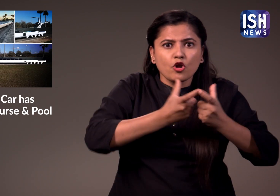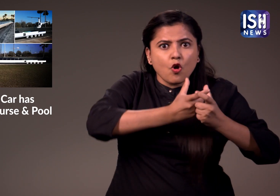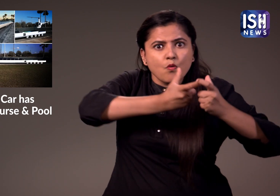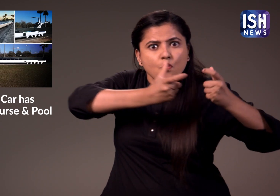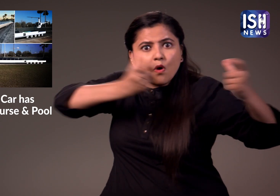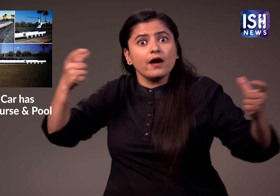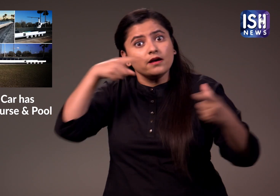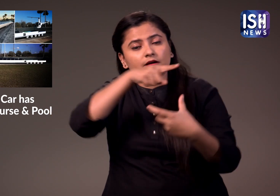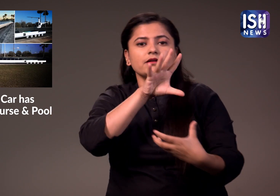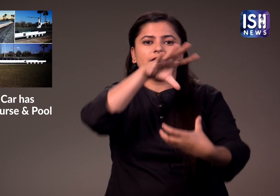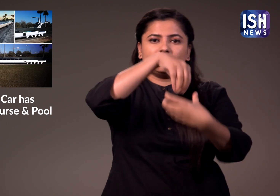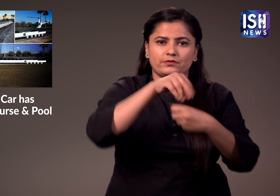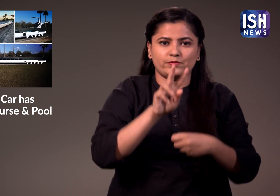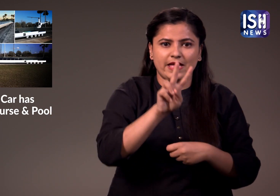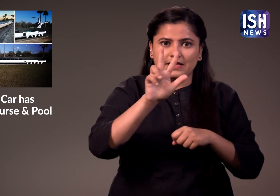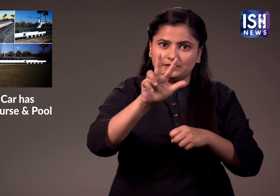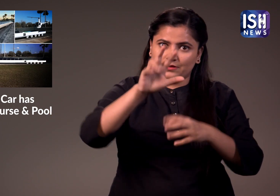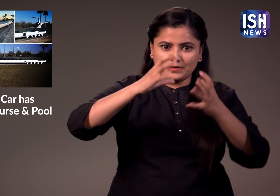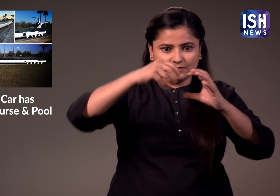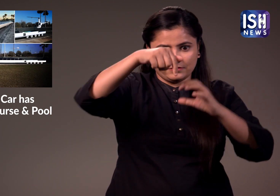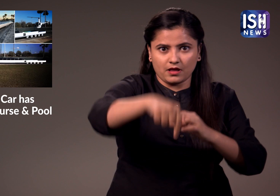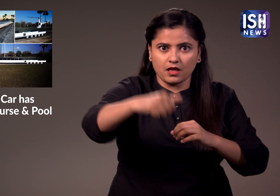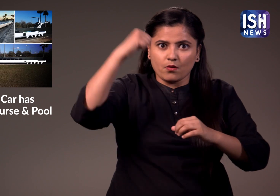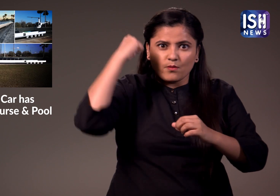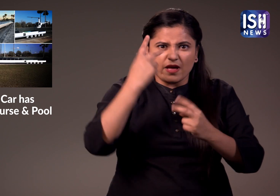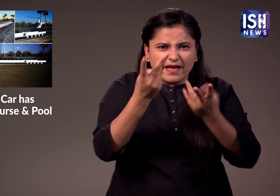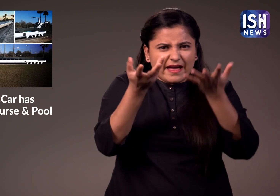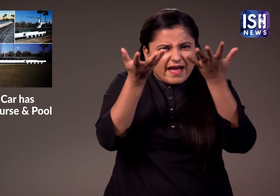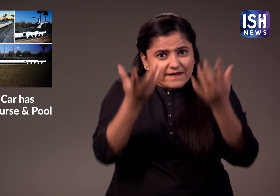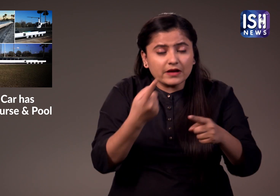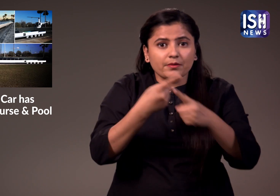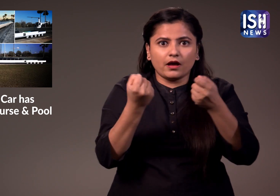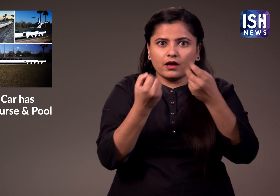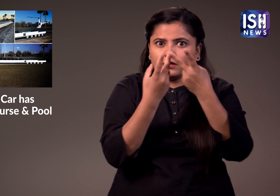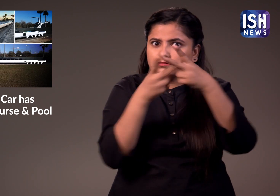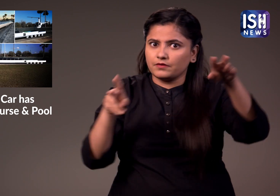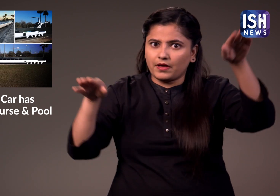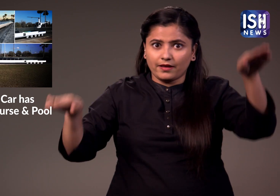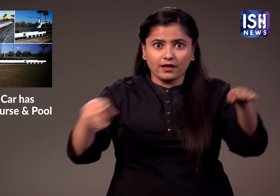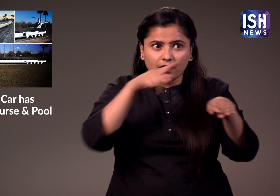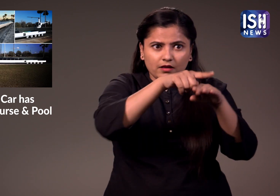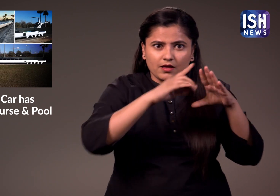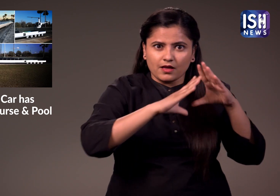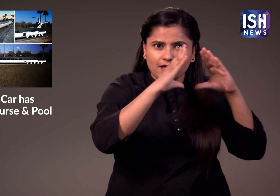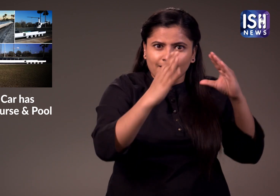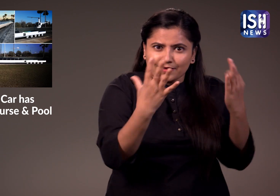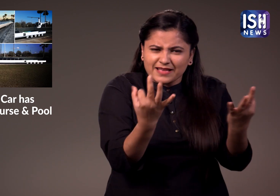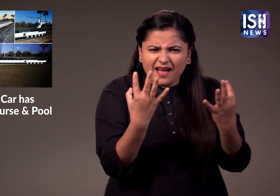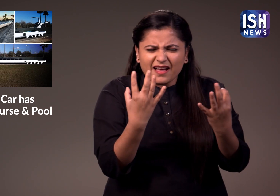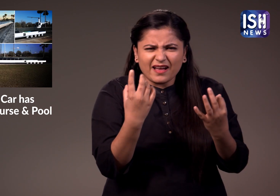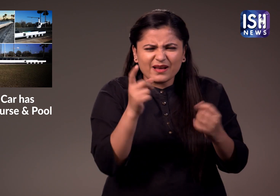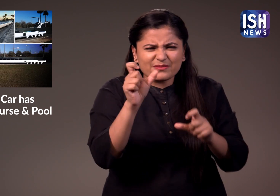इस लंबी गाड़ी में दो V8 इंजन थे यह गाड़ी हमारी भारतिय गाड़ीों से काफी अलग है